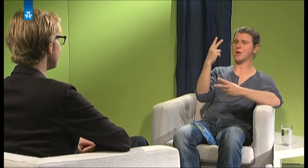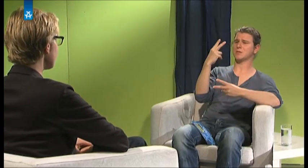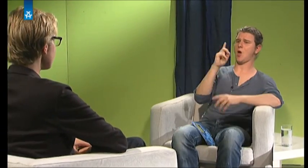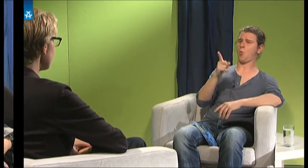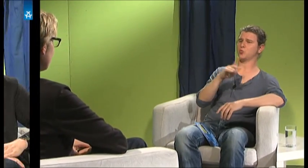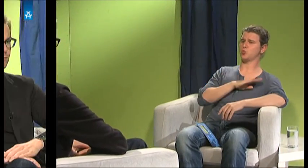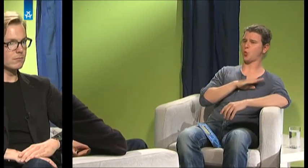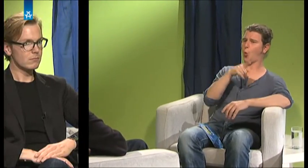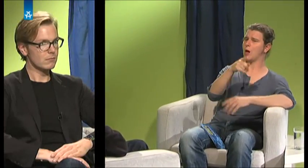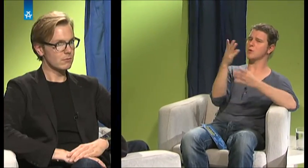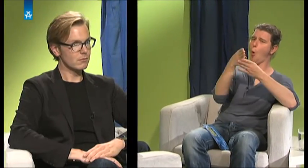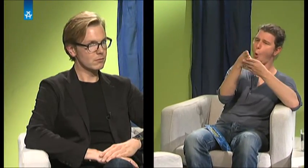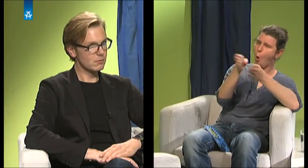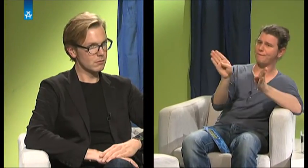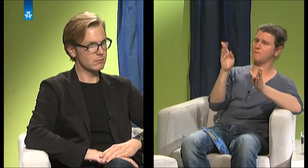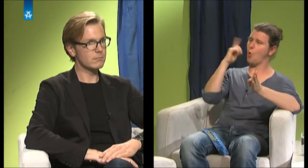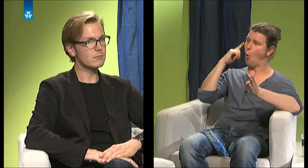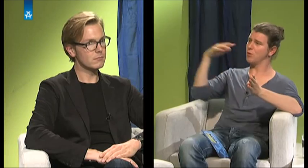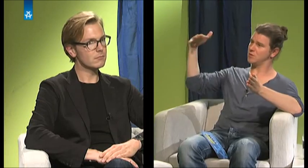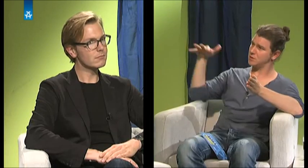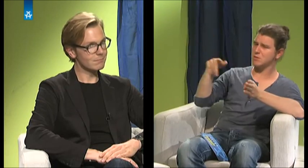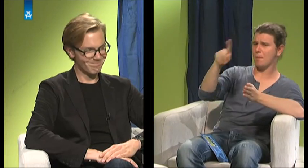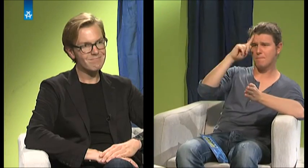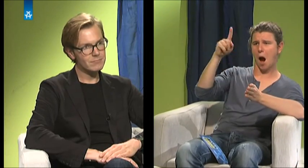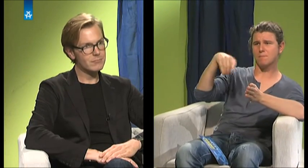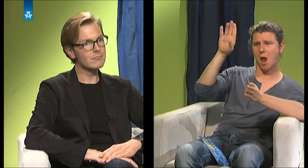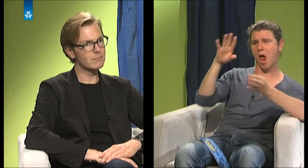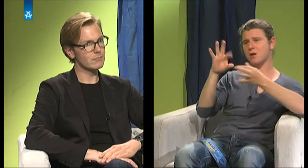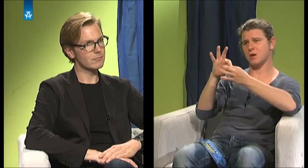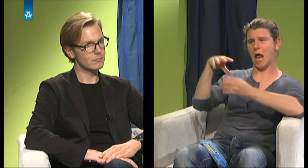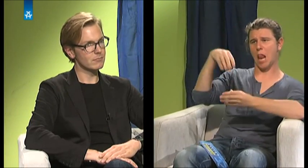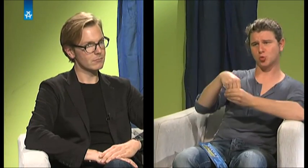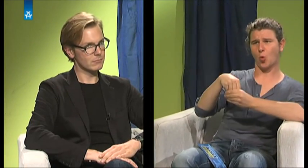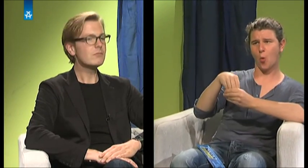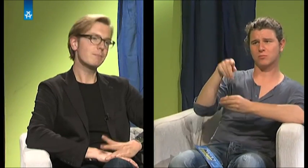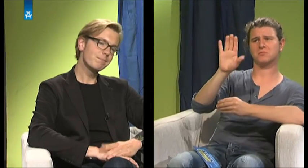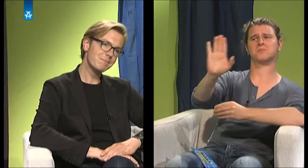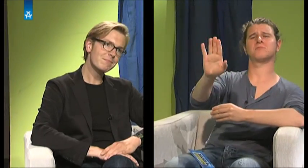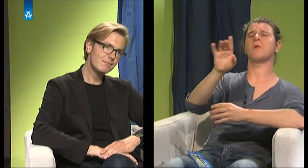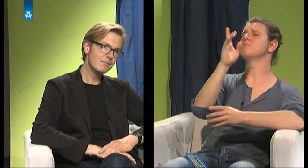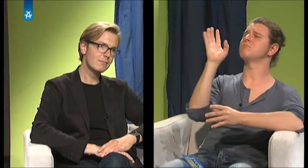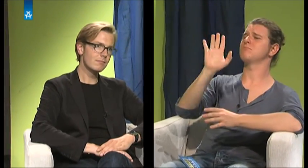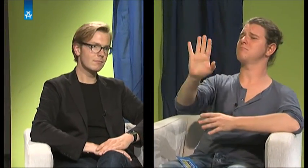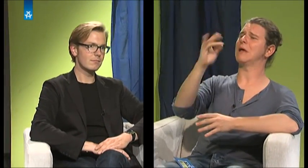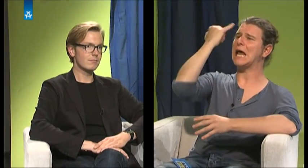Das hat ja auch ein bisschen was mit Inklusion zu tun. Also was ist denn so das Ideal, die Idealvorstellung, die du hast, wenn es um Inklusion geht?